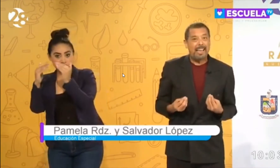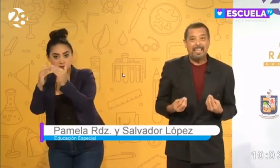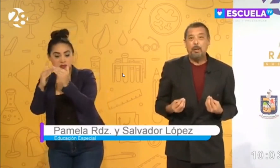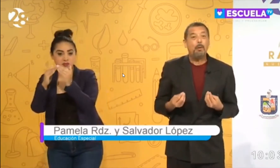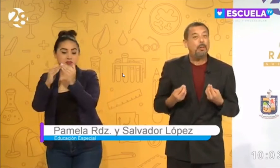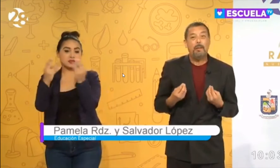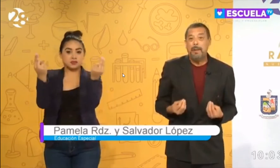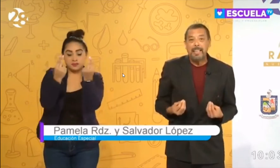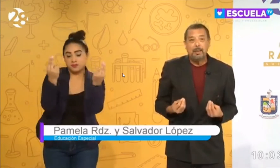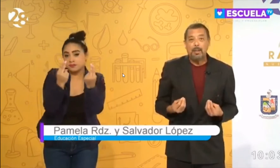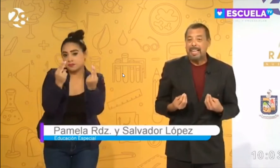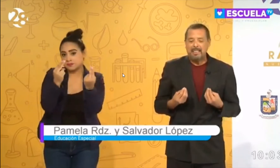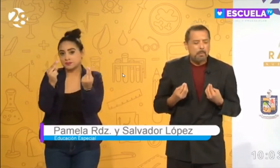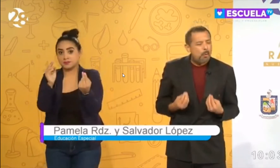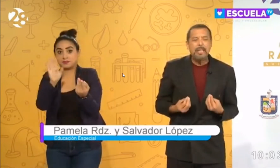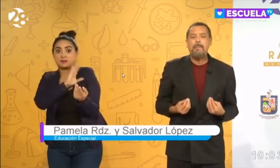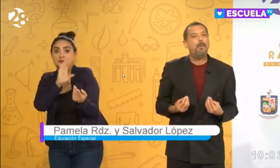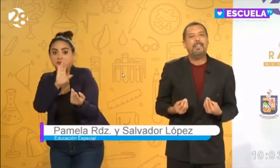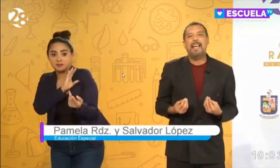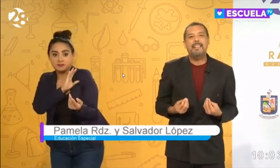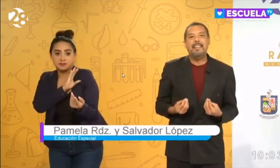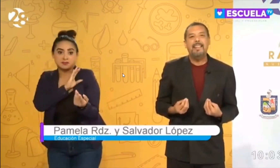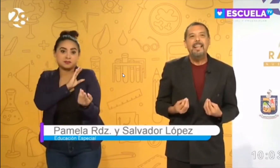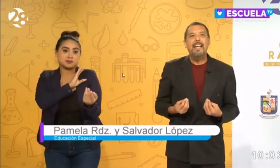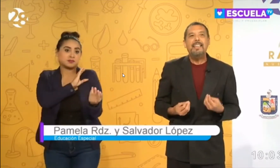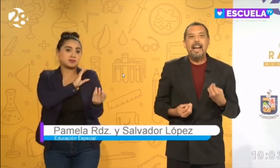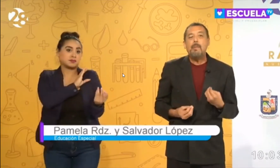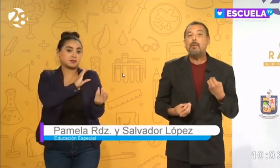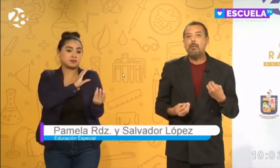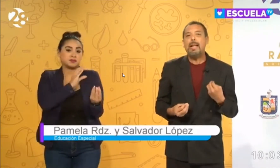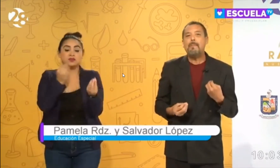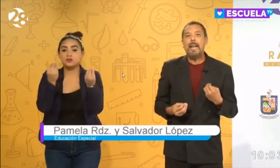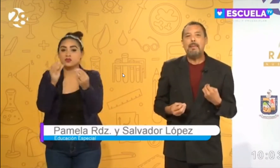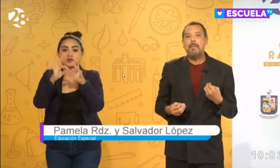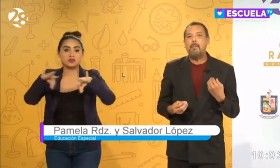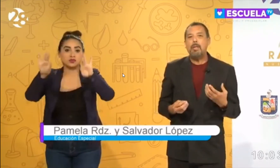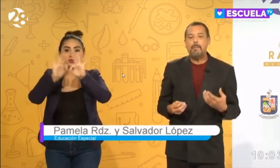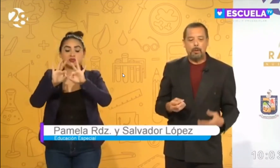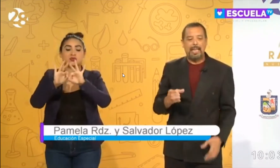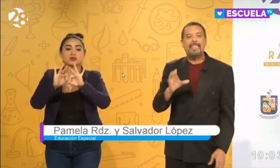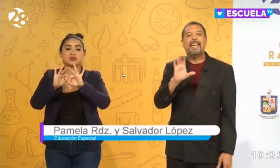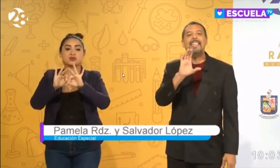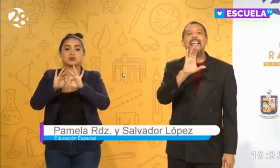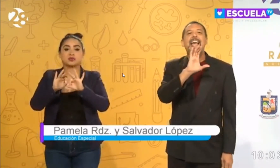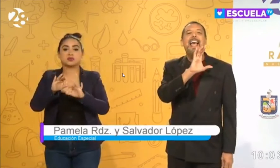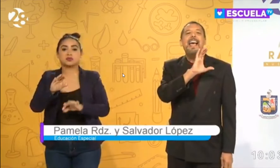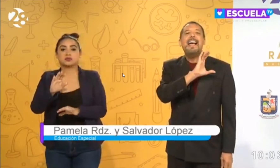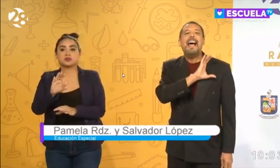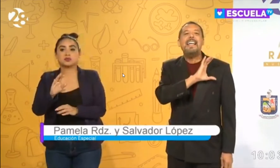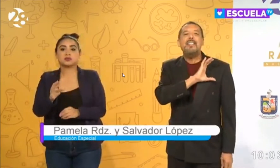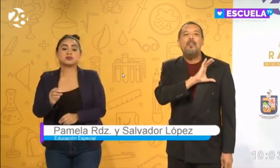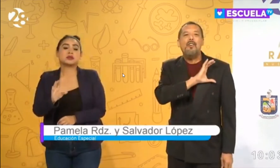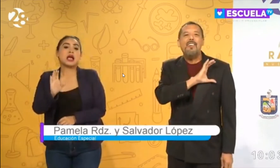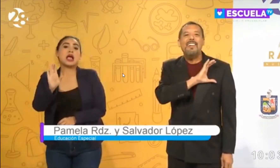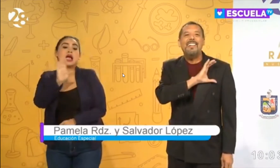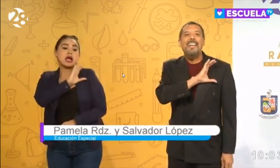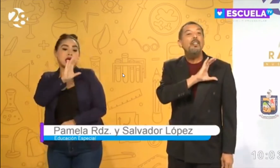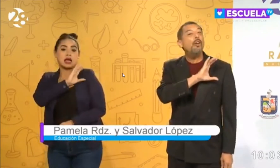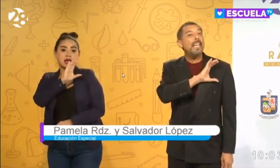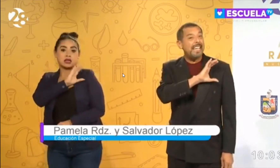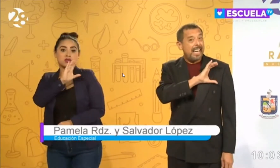nuestro cariño y nuestro afecto que es muy importante, traemos una palabra muy importante que es cariño.